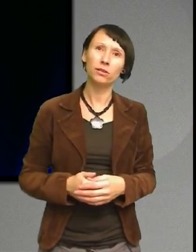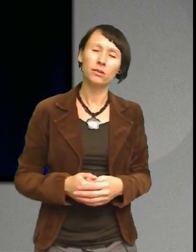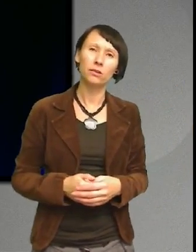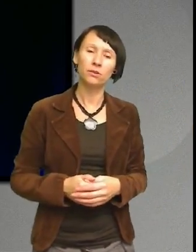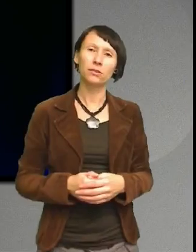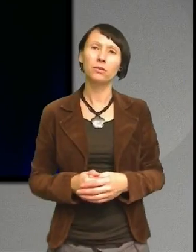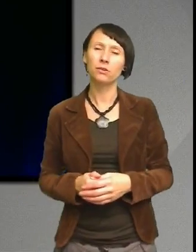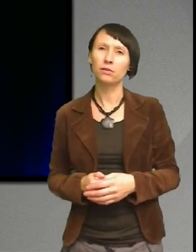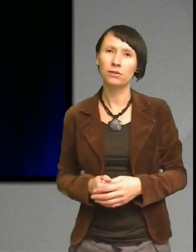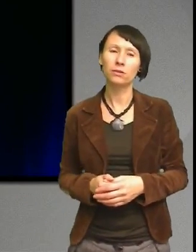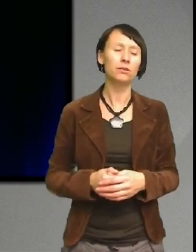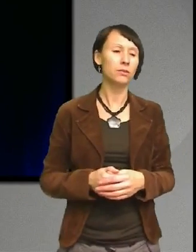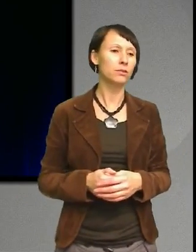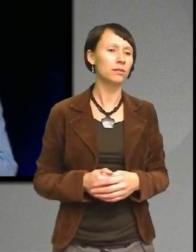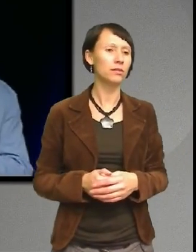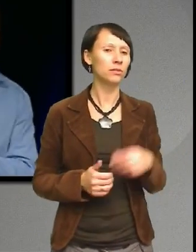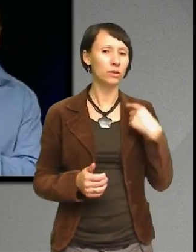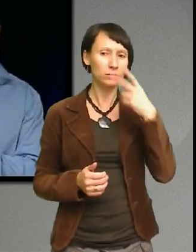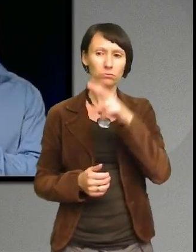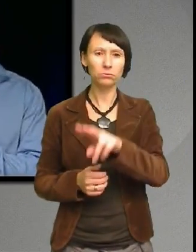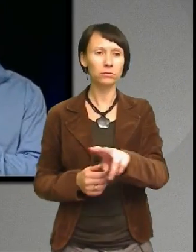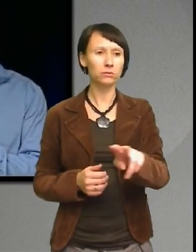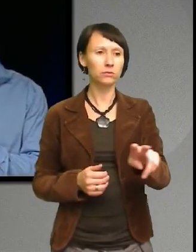Så jag såg detta och vi gick tillbaka till hotellet.